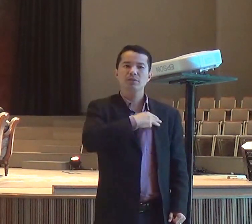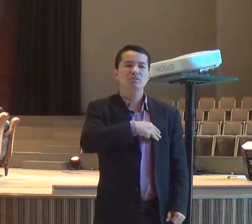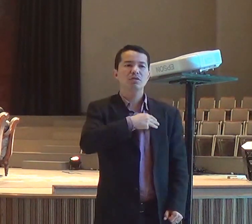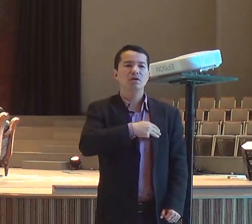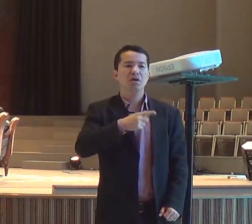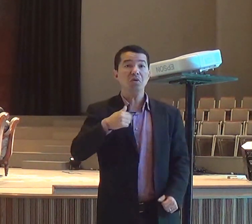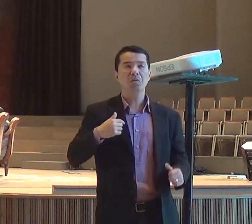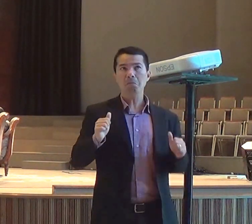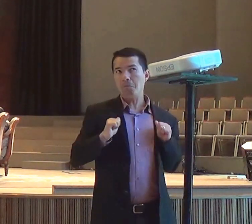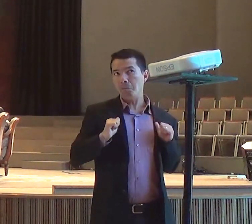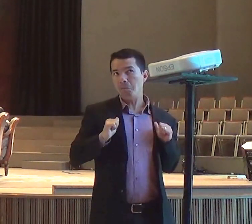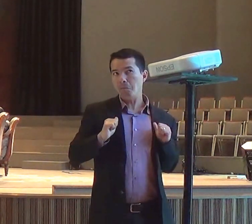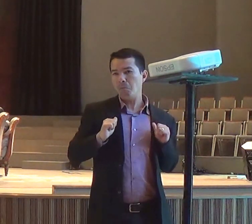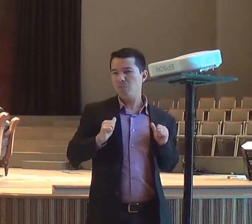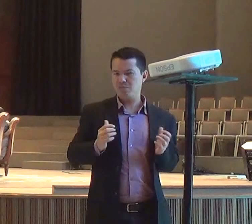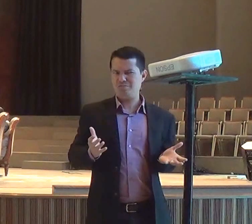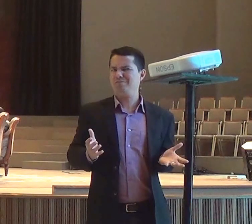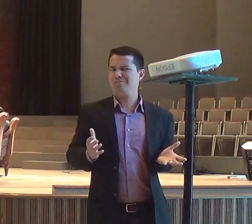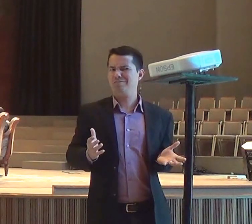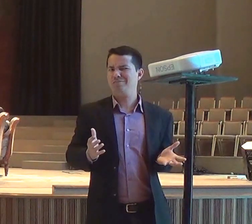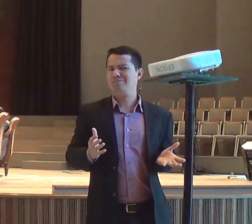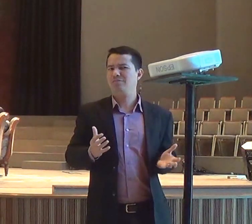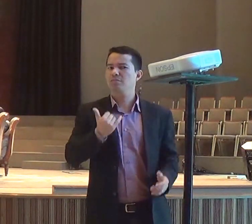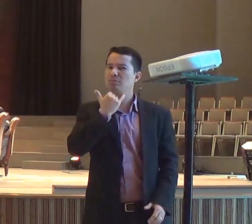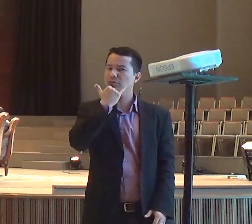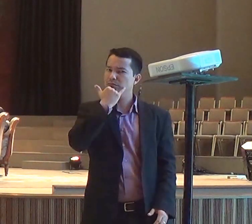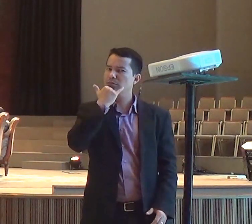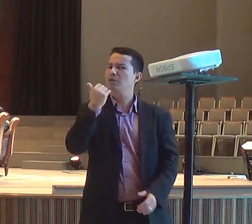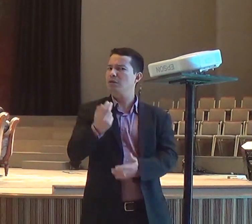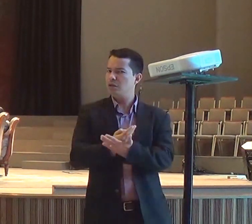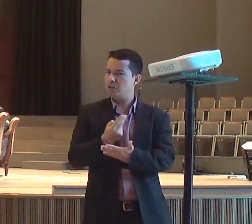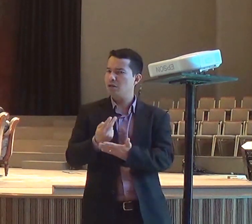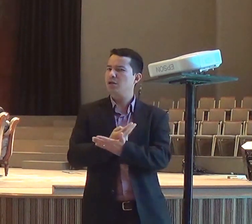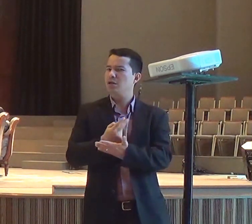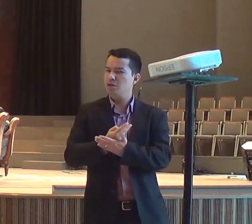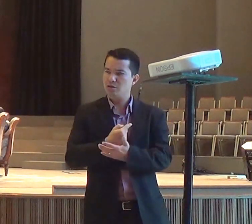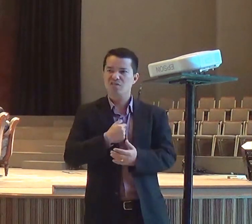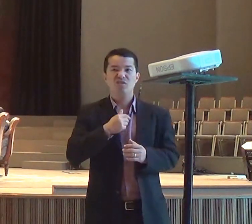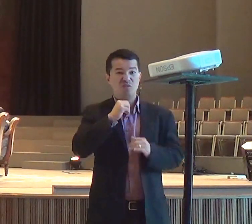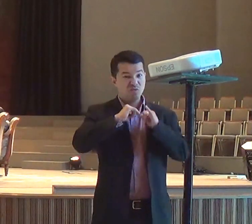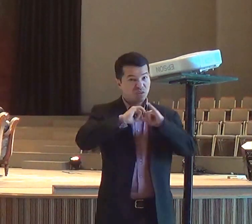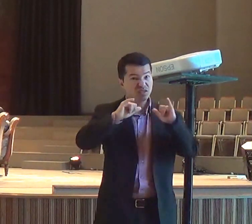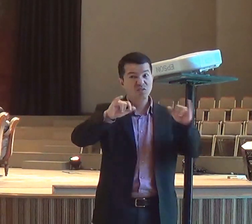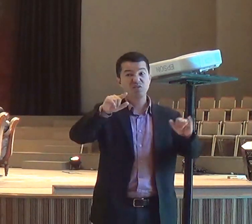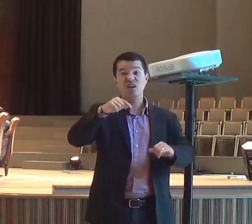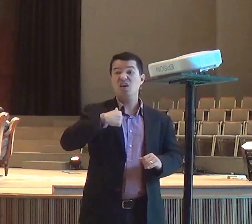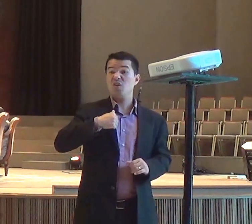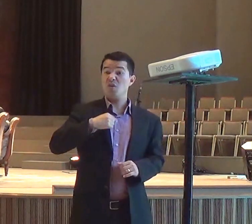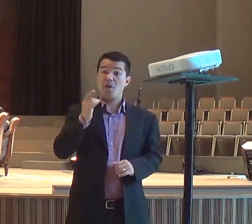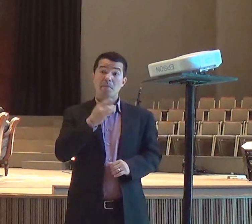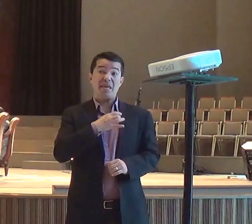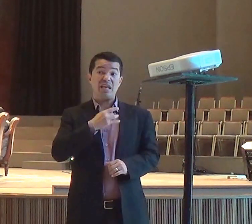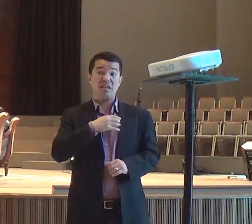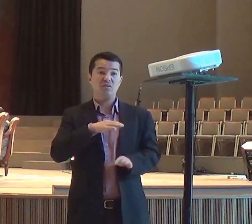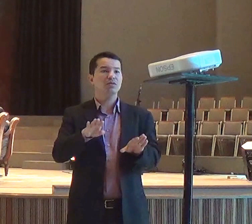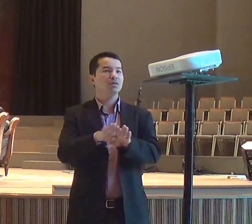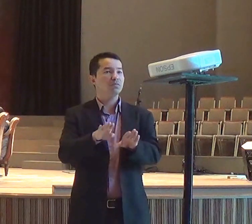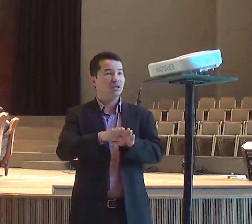eu não só tive medo, mas eu tenho, que confessar, para vocês, que algumas vezes, eu não ouvi, a voz de Deus,